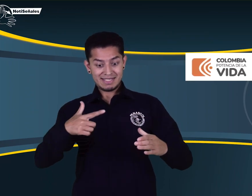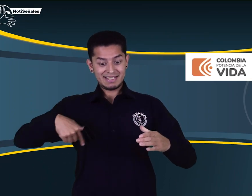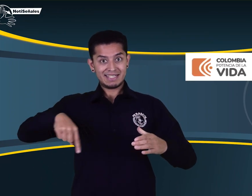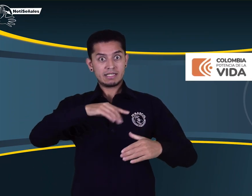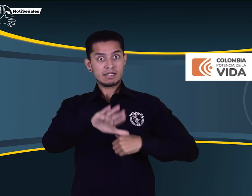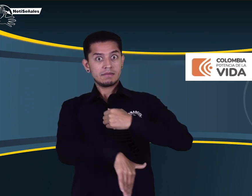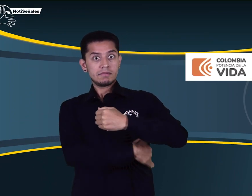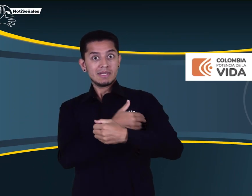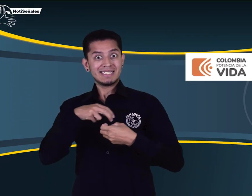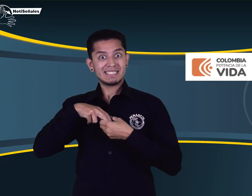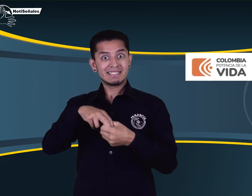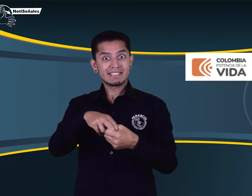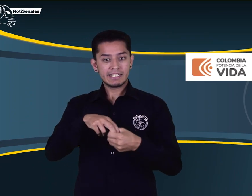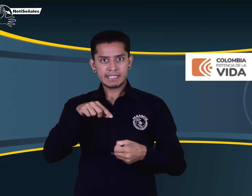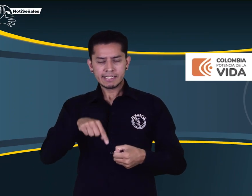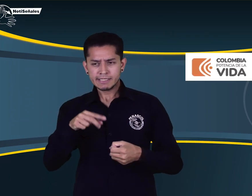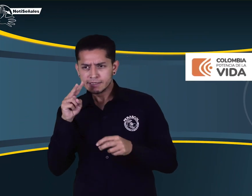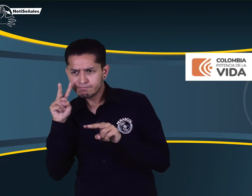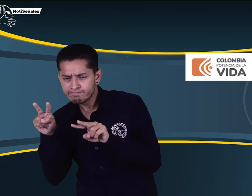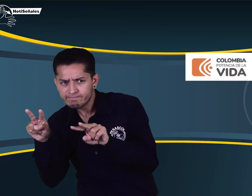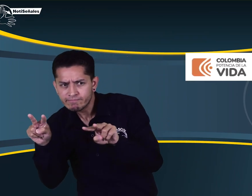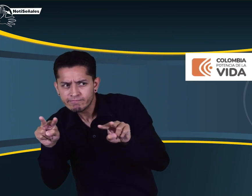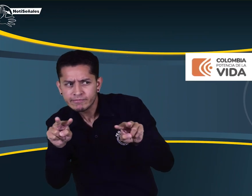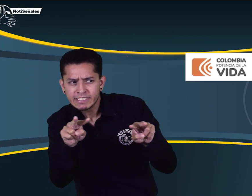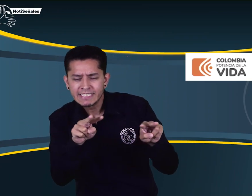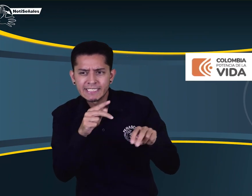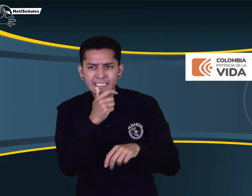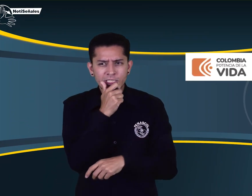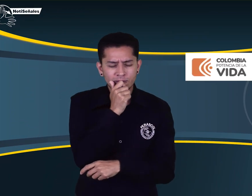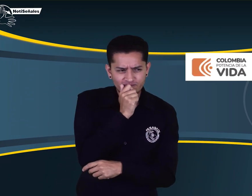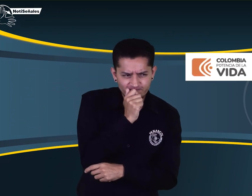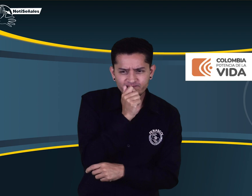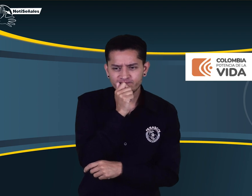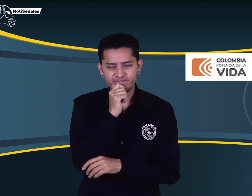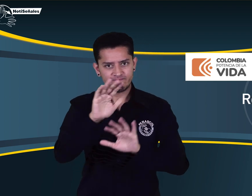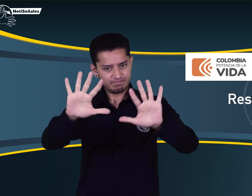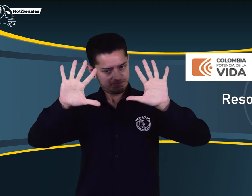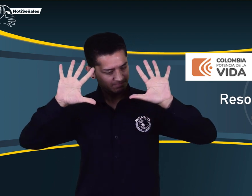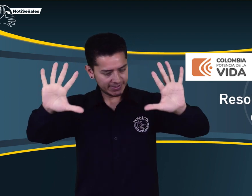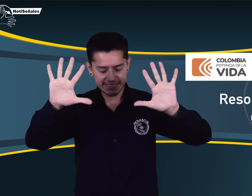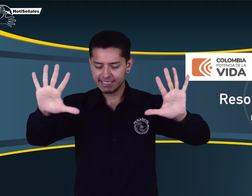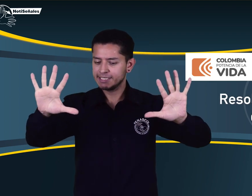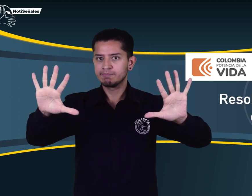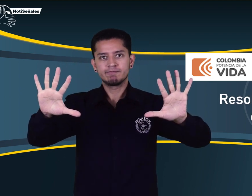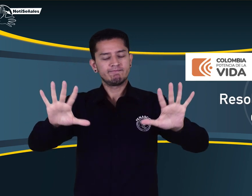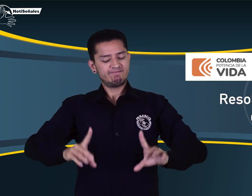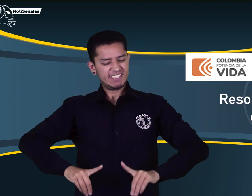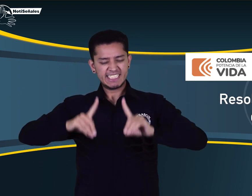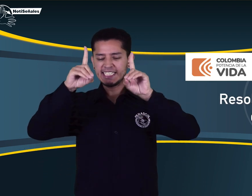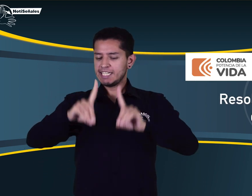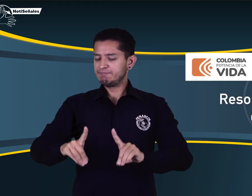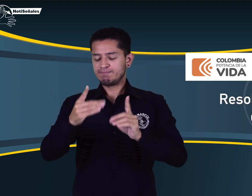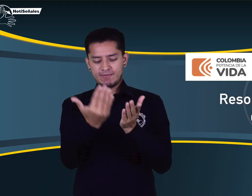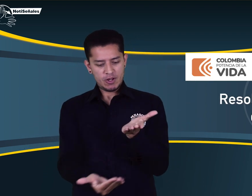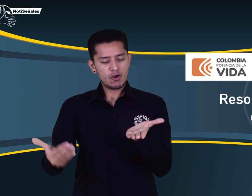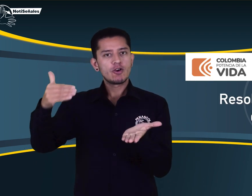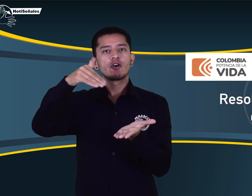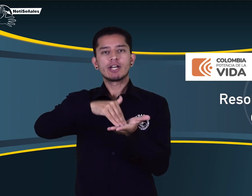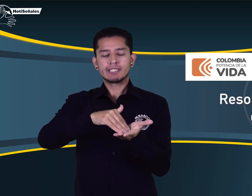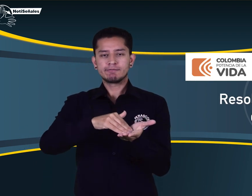Un equipo del Ministerio de Transporte, después de haberlo expresado en la reunión, tomó la decisión de revisar de nuevo